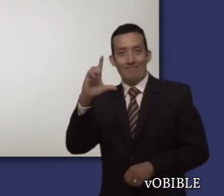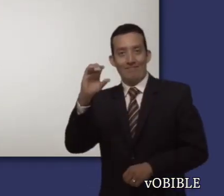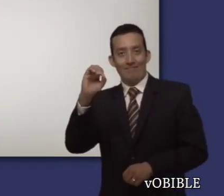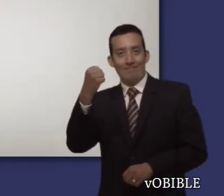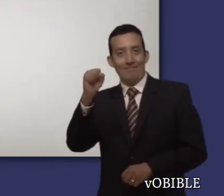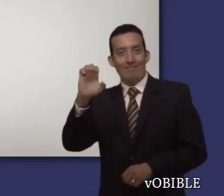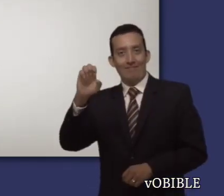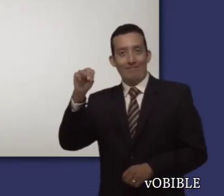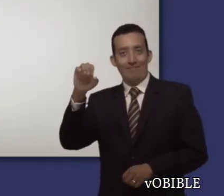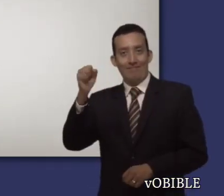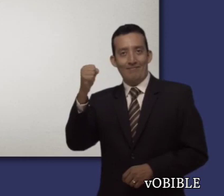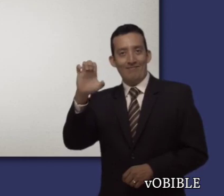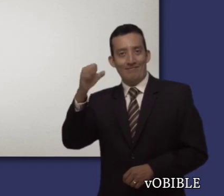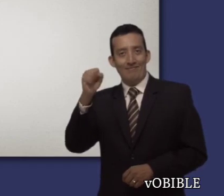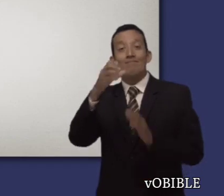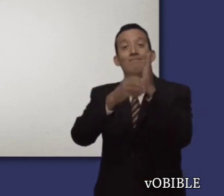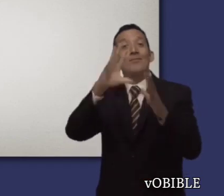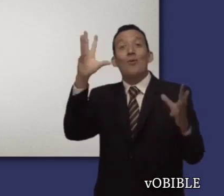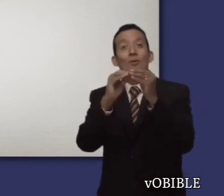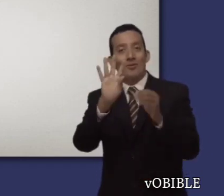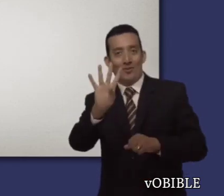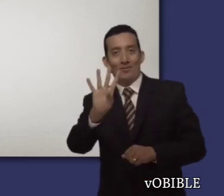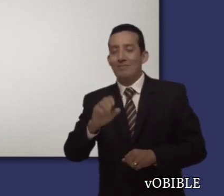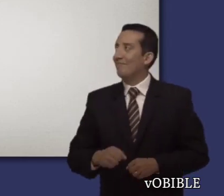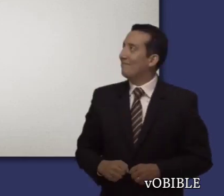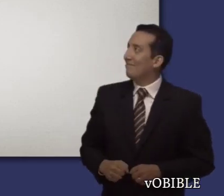La carta a los colosenses tiene cuatro capítulos.